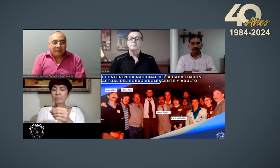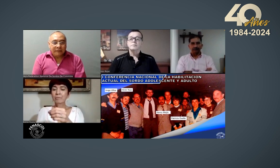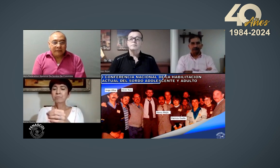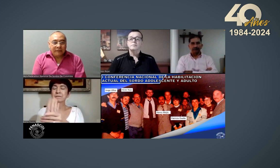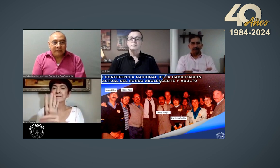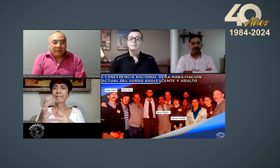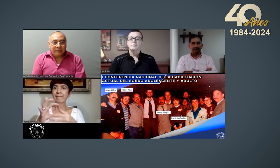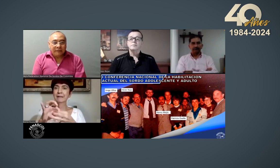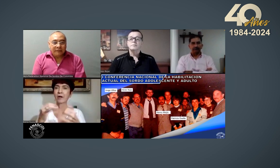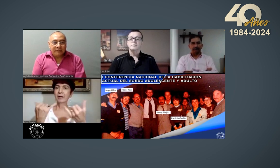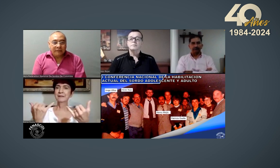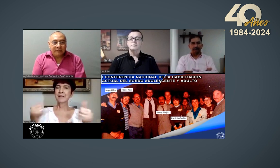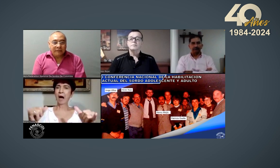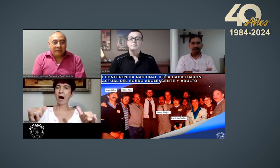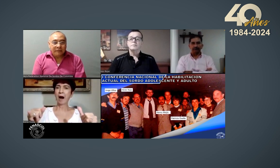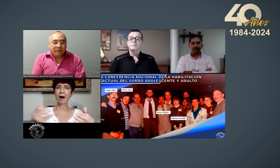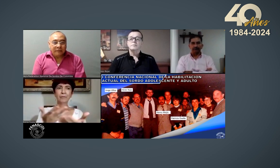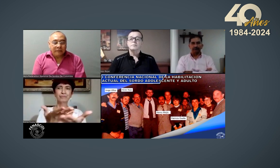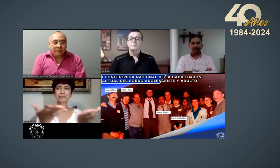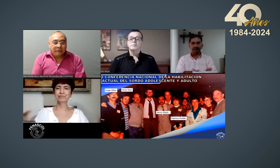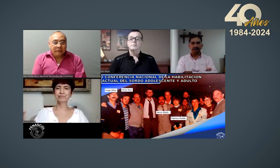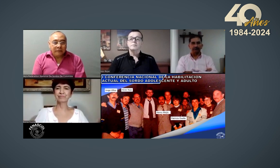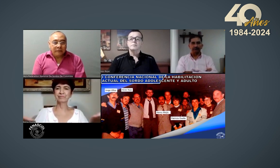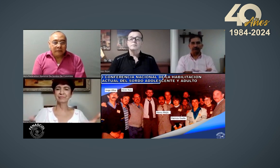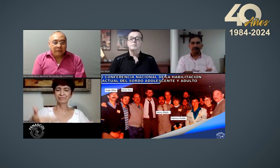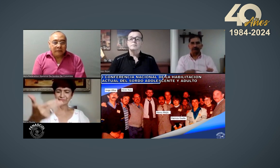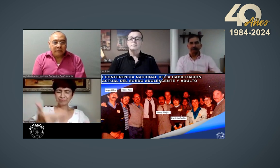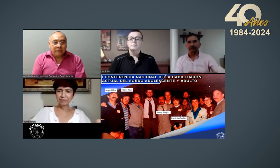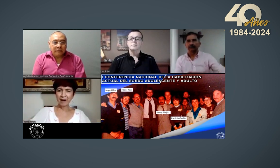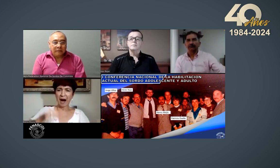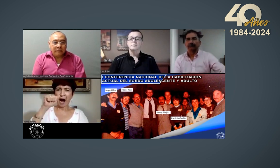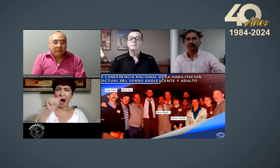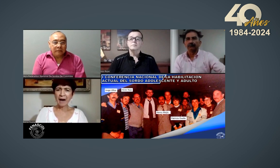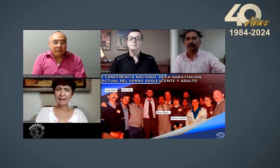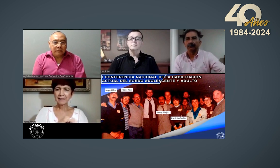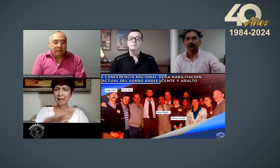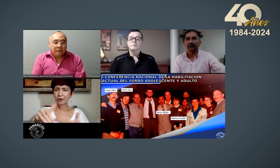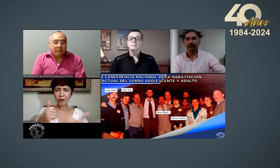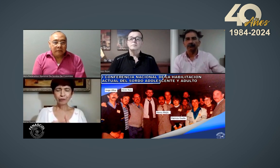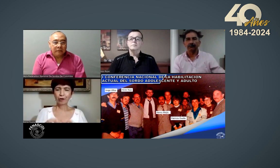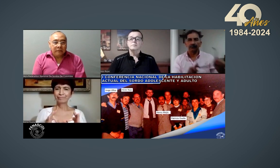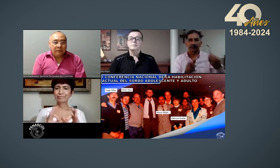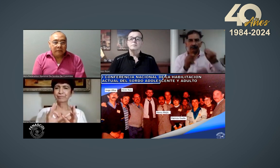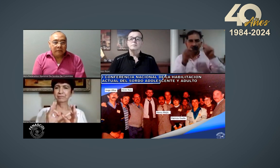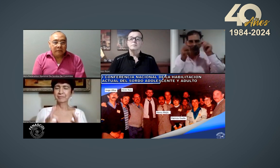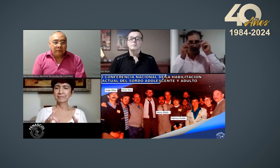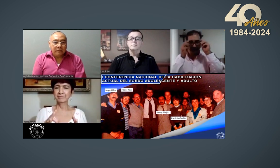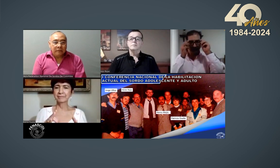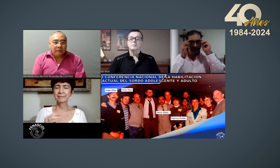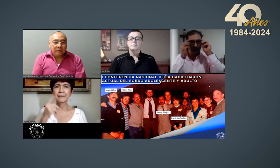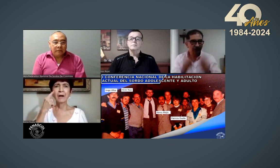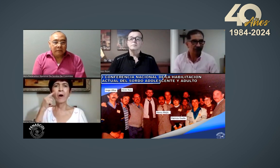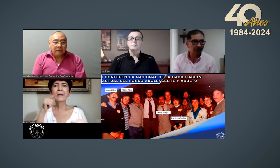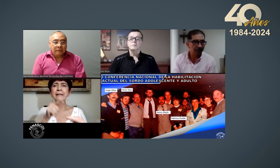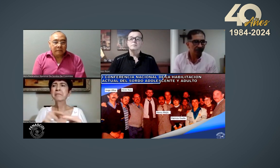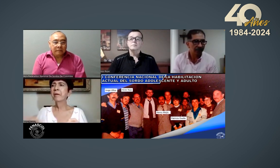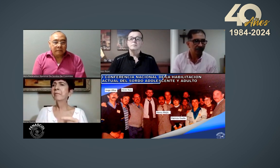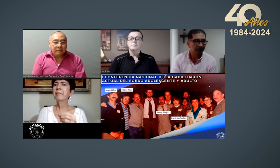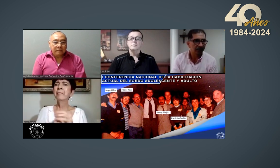en Barranquilla porque allí se funda la federación teníamos las actas y